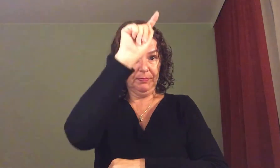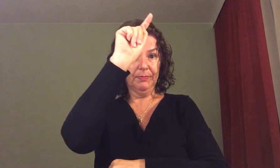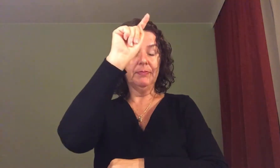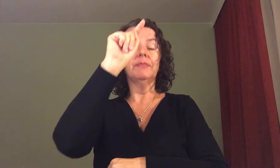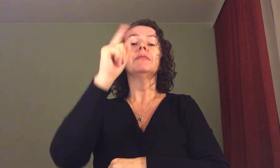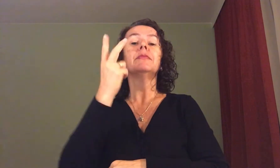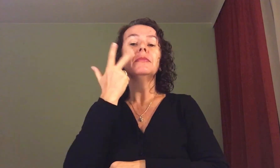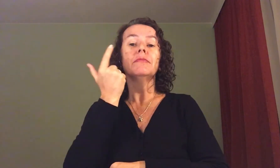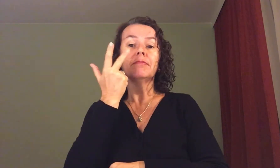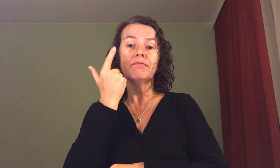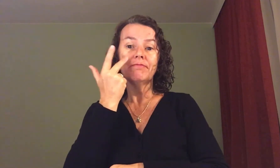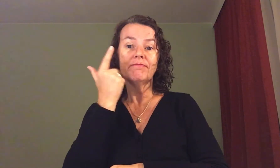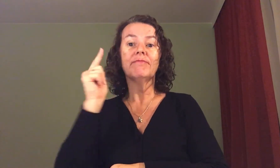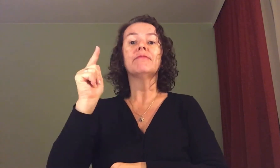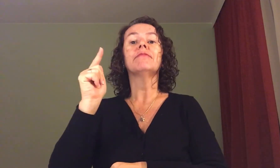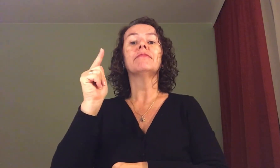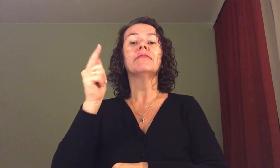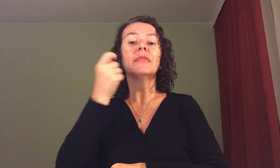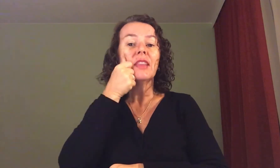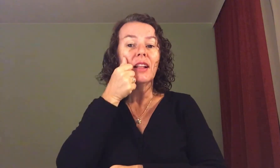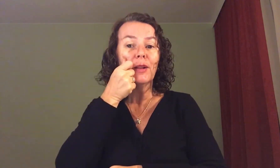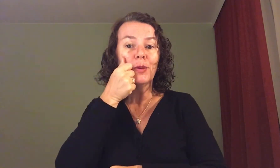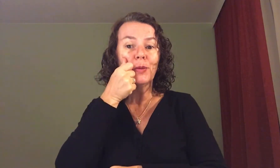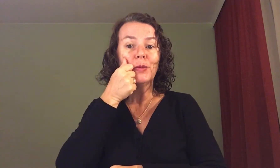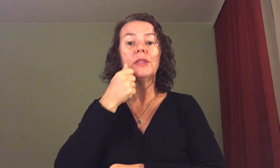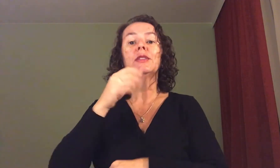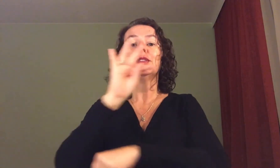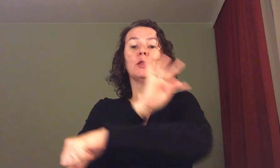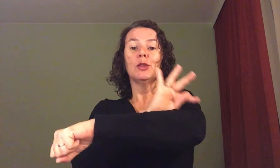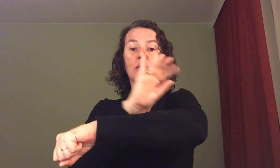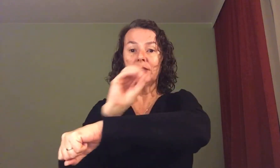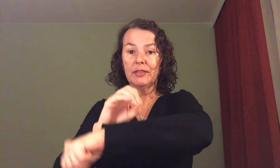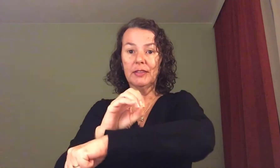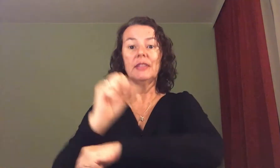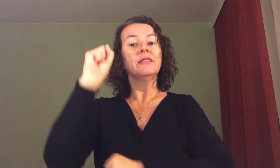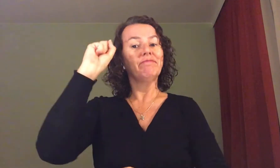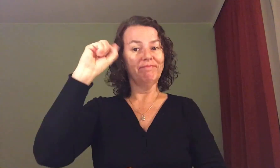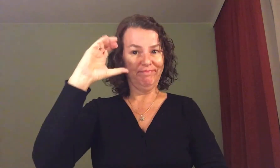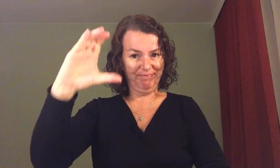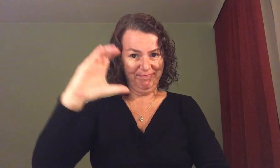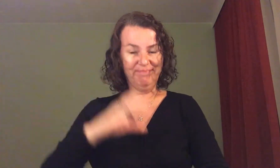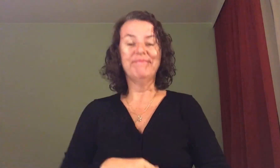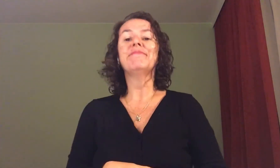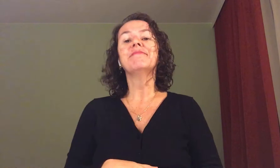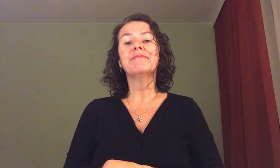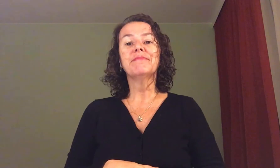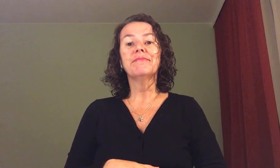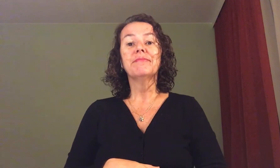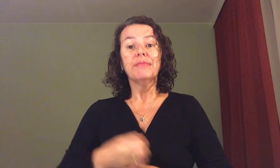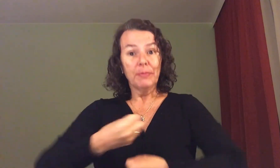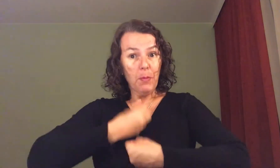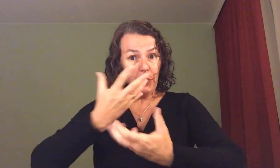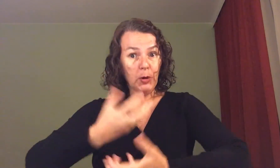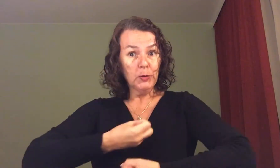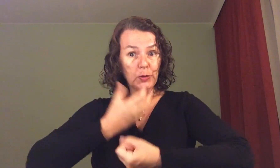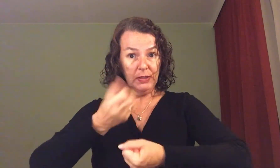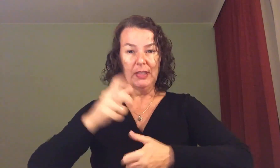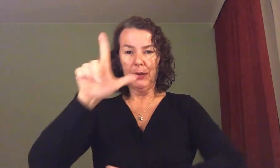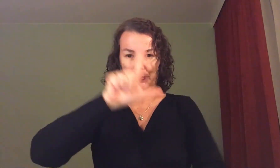Ceará, Alagoas, Tocantins e Santa Catarina. As produções literárias